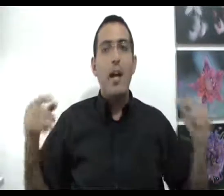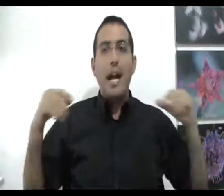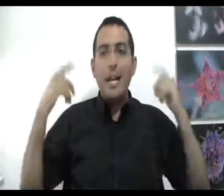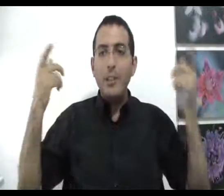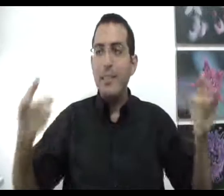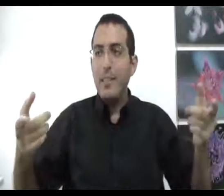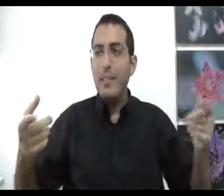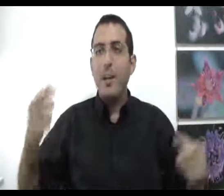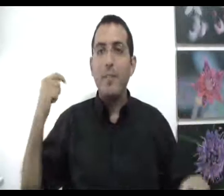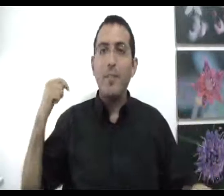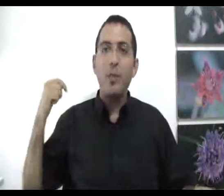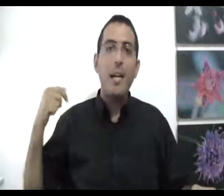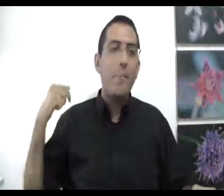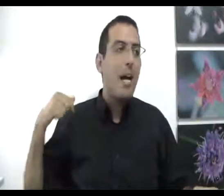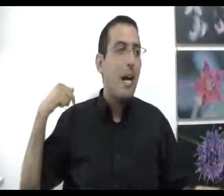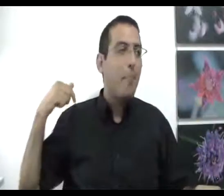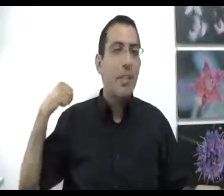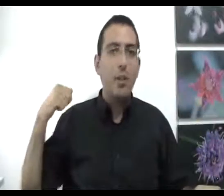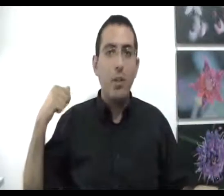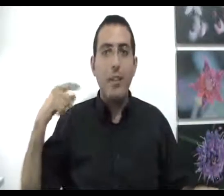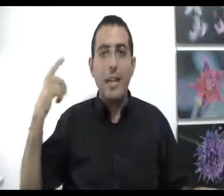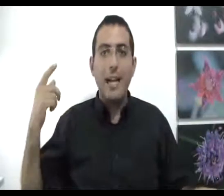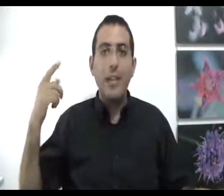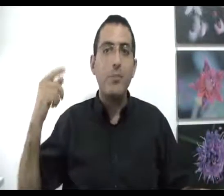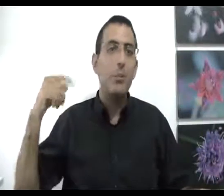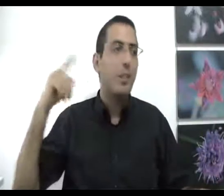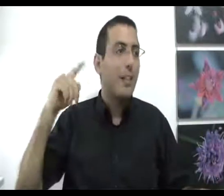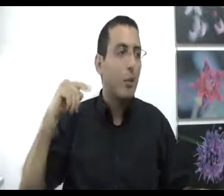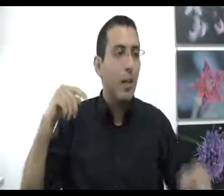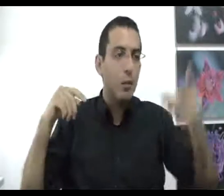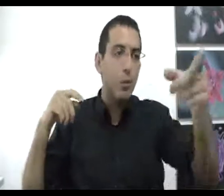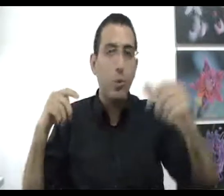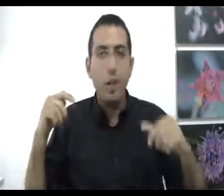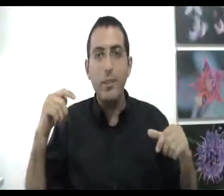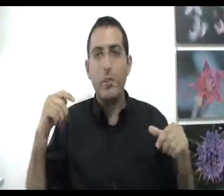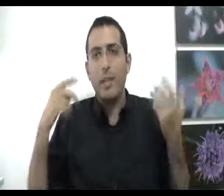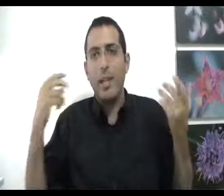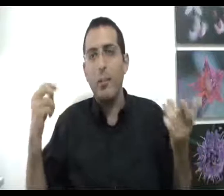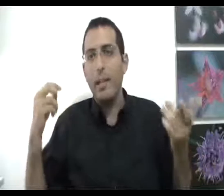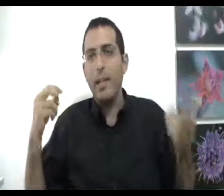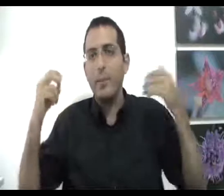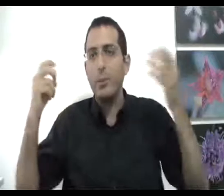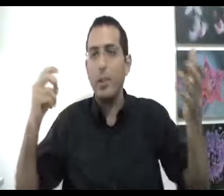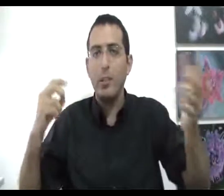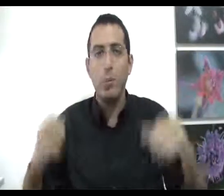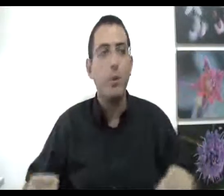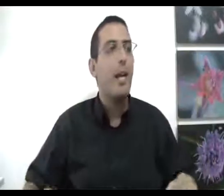אחרי שעשית את זה ועכשיו אתה יודע מה הפתרון כי עדיין יש משהו שאתה יודע אותו שהוא לא יודע אותו כי לכן הוא בא לך כי אין משהו שאתה יודע שהוא לא יודע